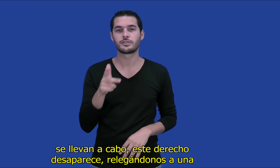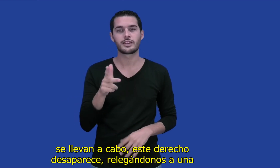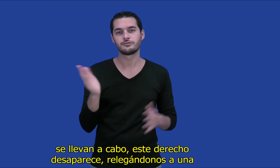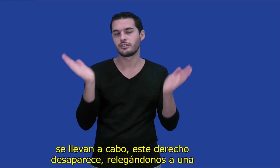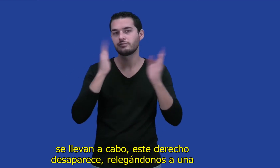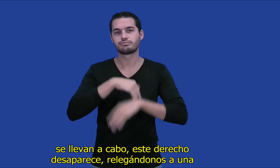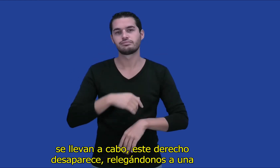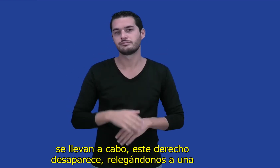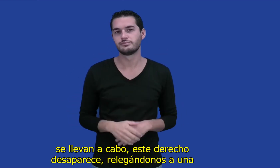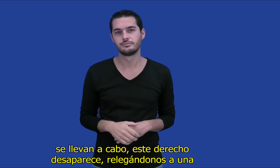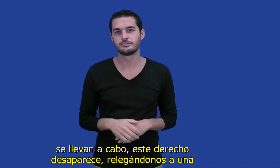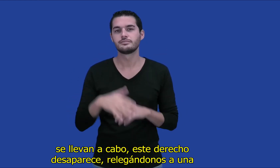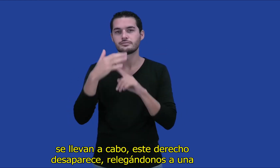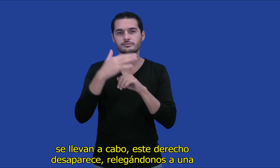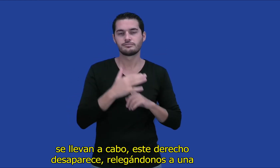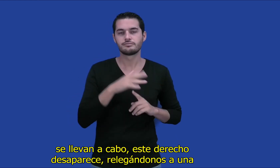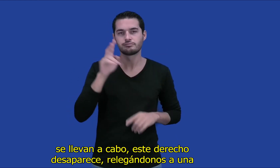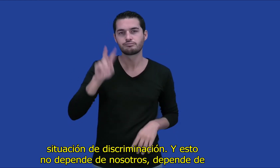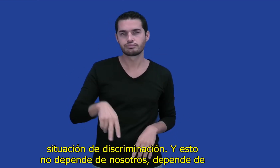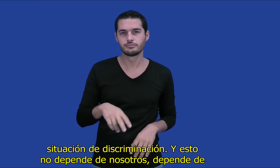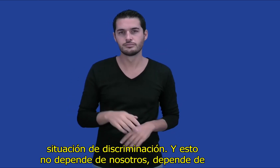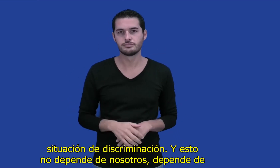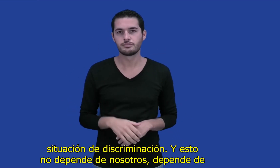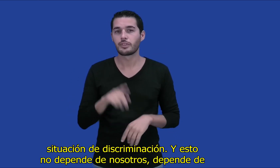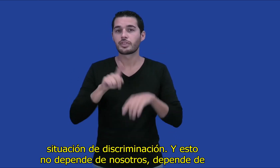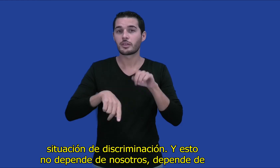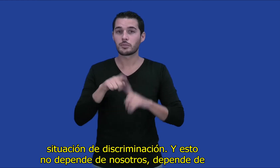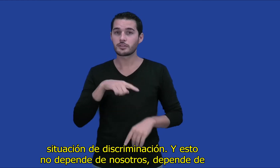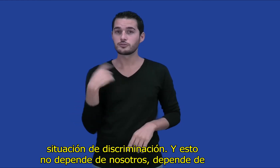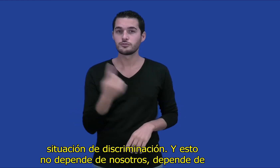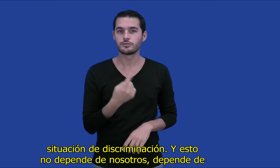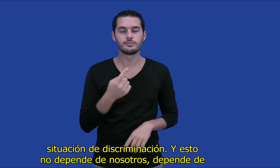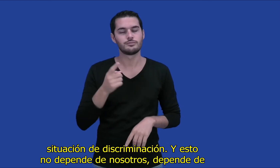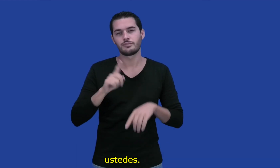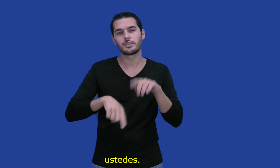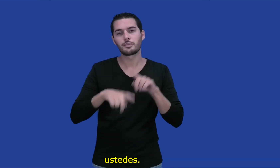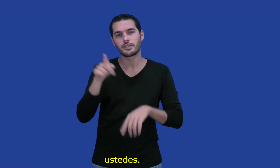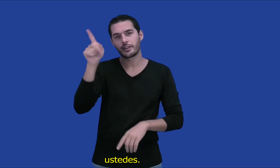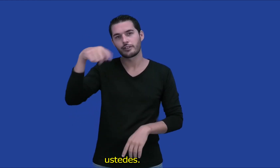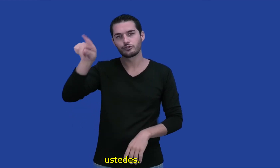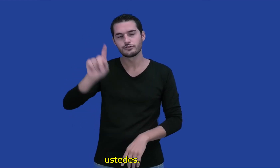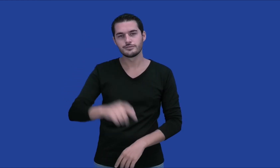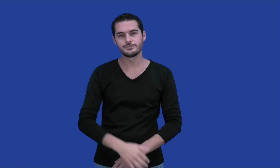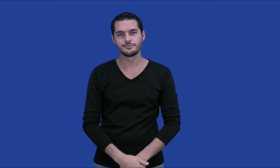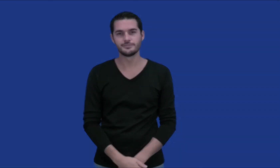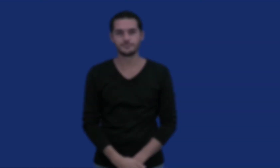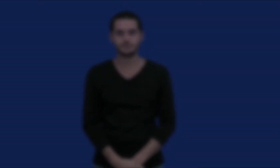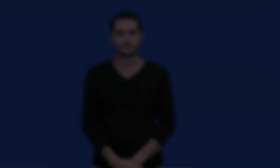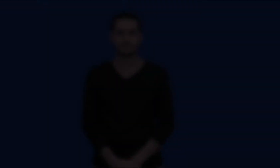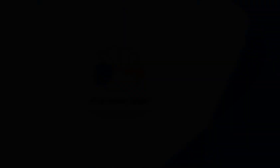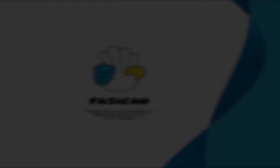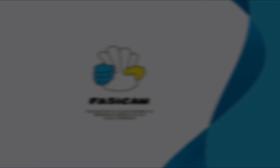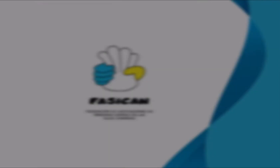relegándonos a una situación de discriminación. Y esto no depende de nosotros. Depende de ustedes.